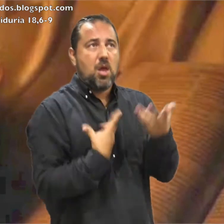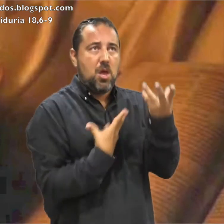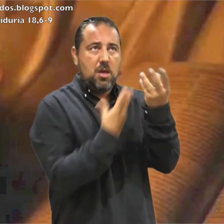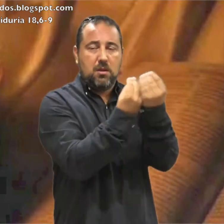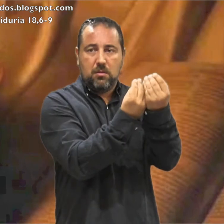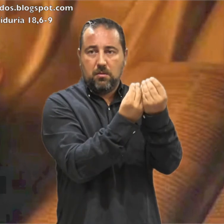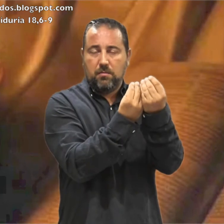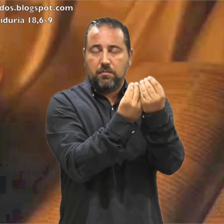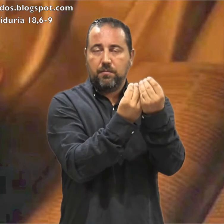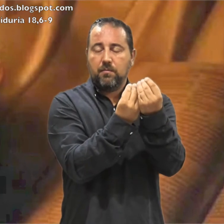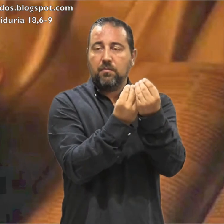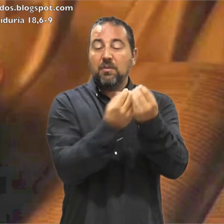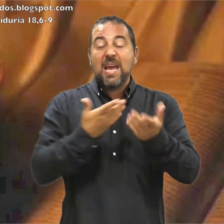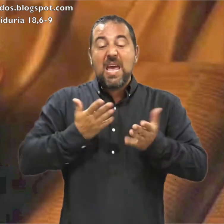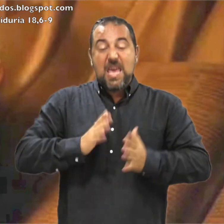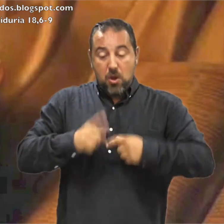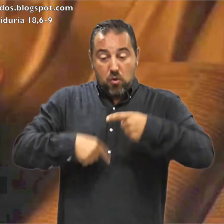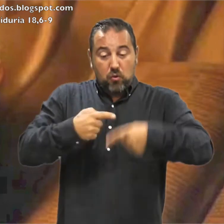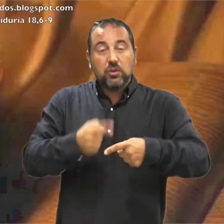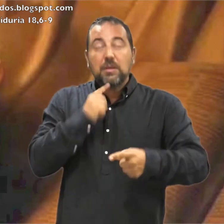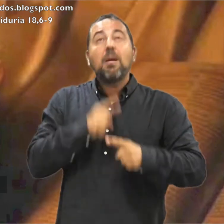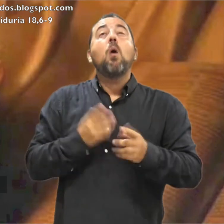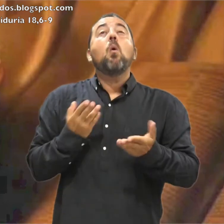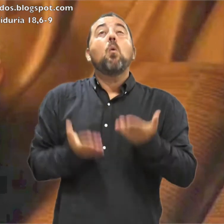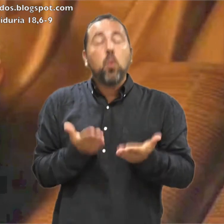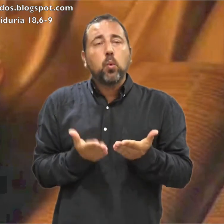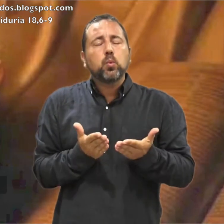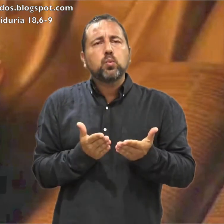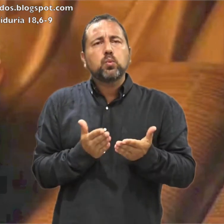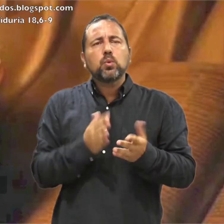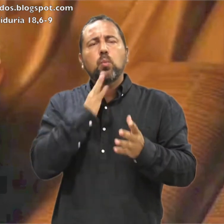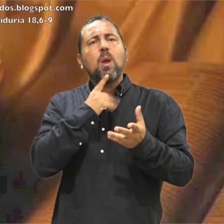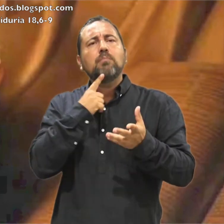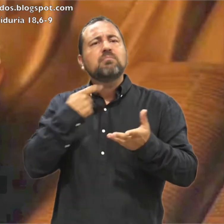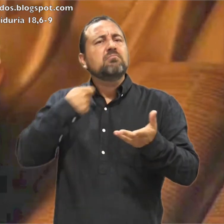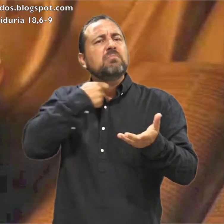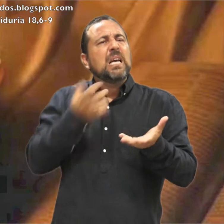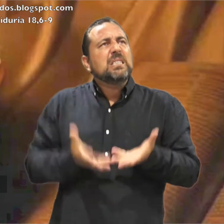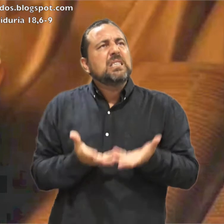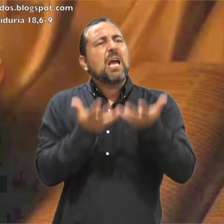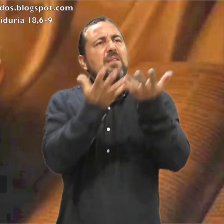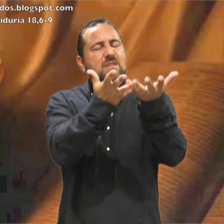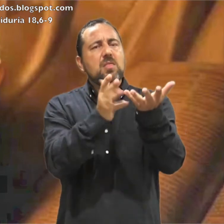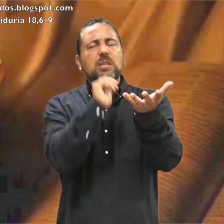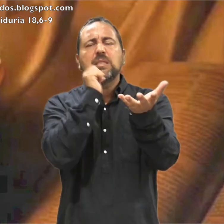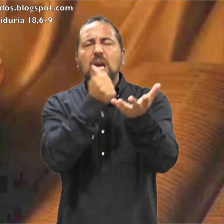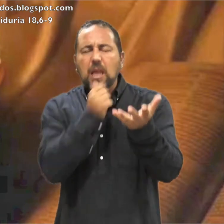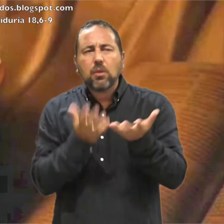Los piadosos hijos de los justos Ofrecían sacrificios